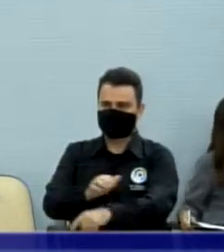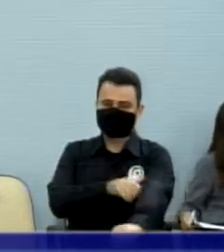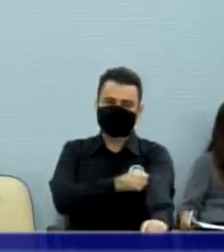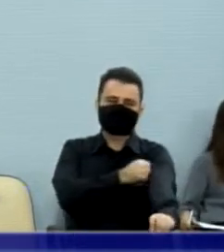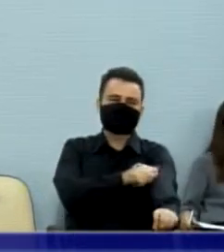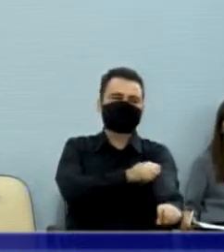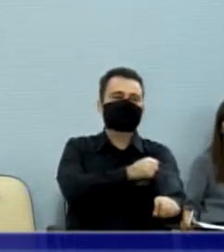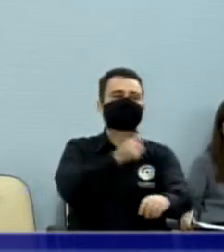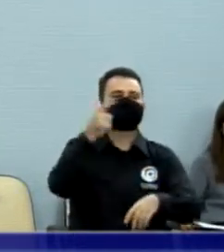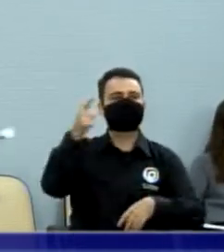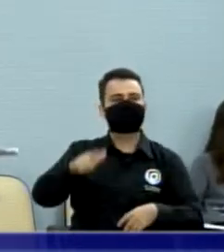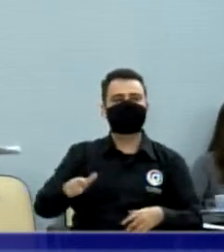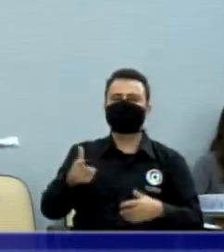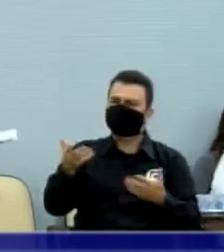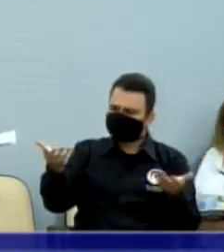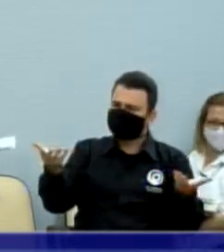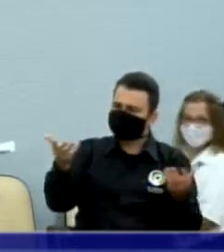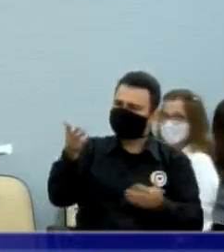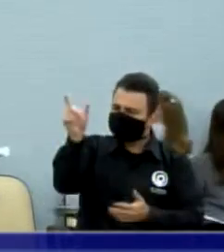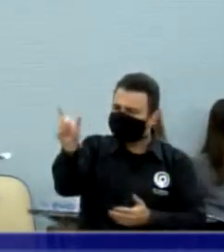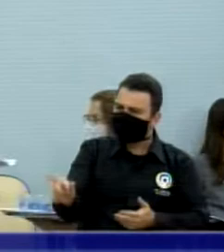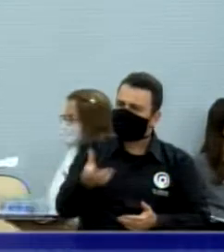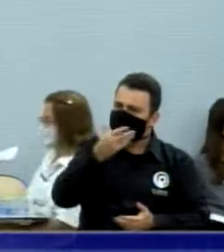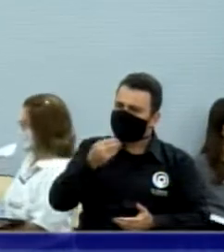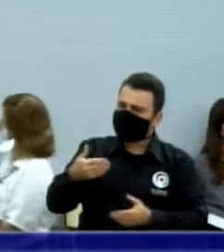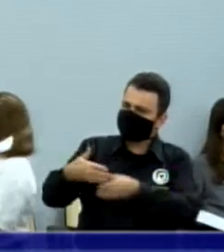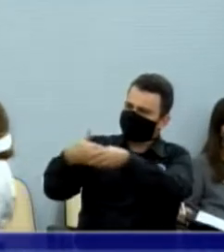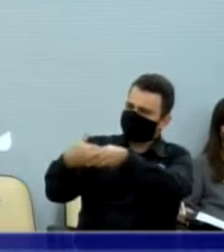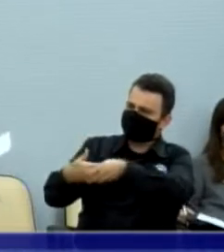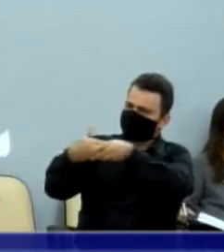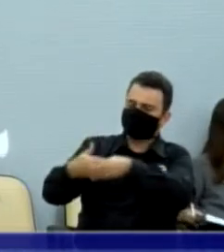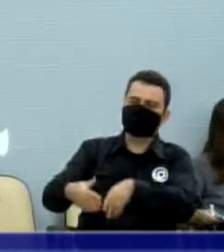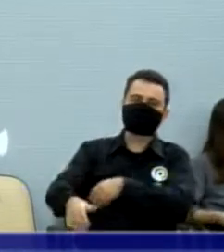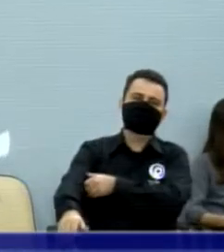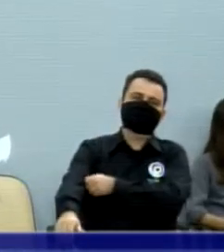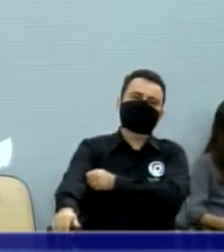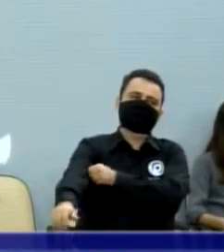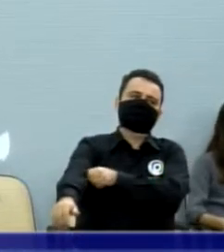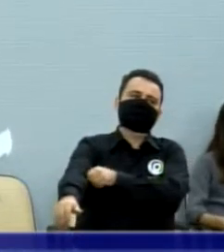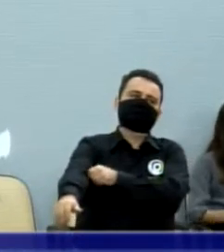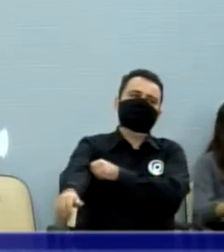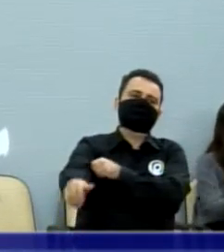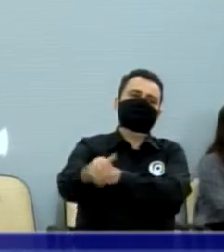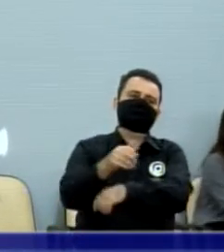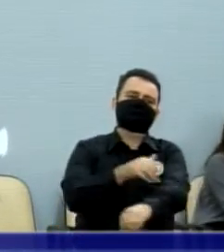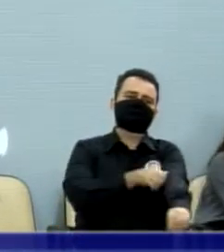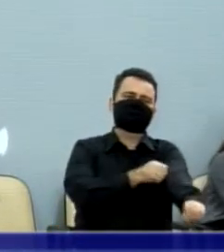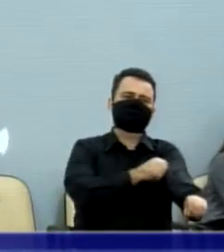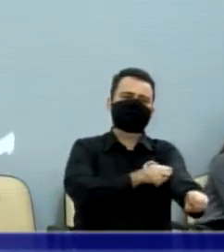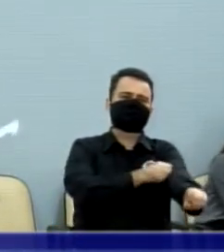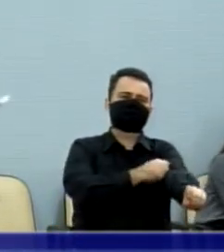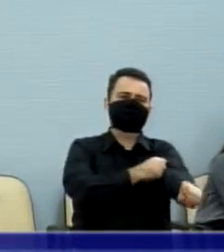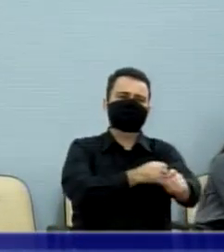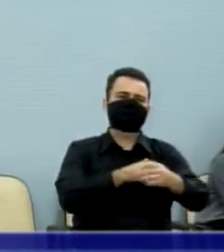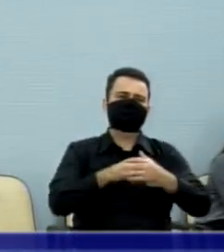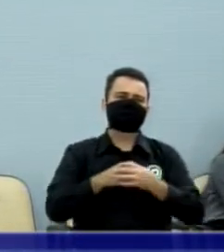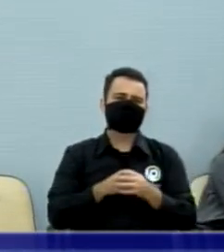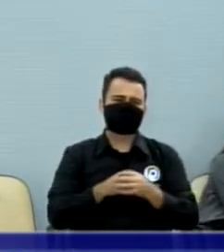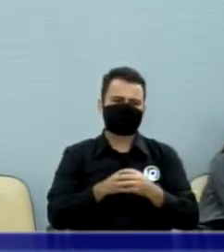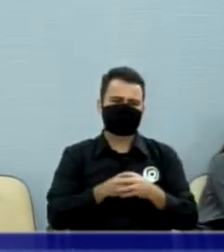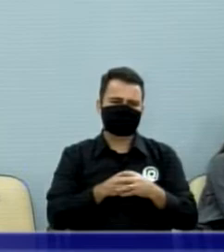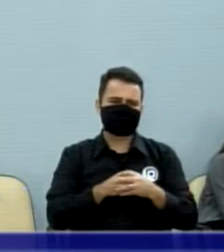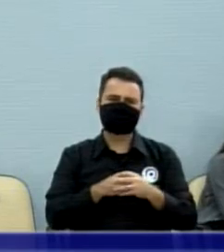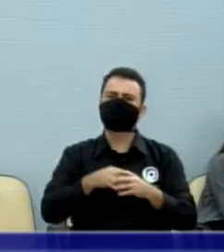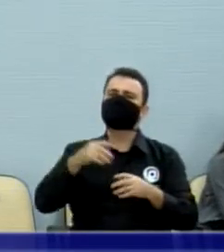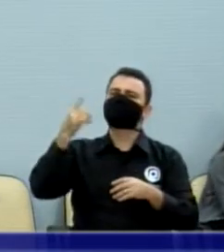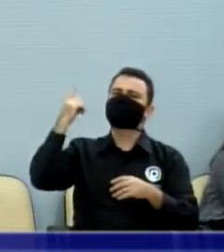Cumprimentar o nosso governador, gente, nosso governador de São Paulo, tivemos juntos aqui, alguns vereadores que estiveram lá conosco, na entrega das